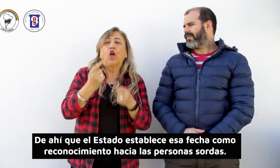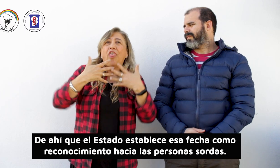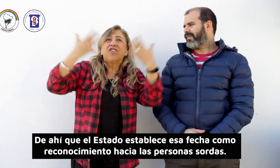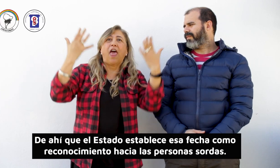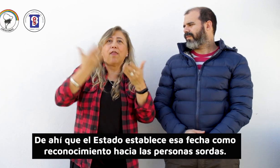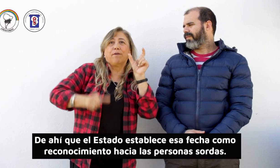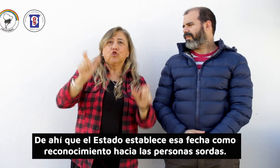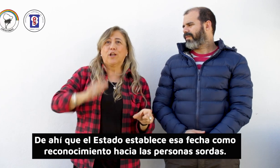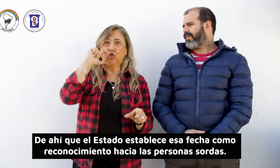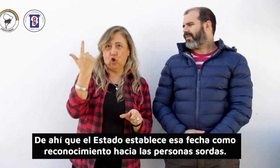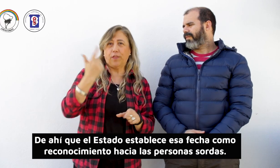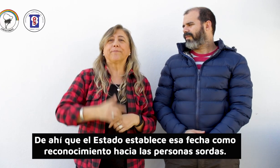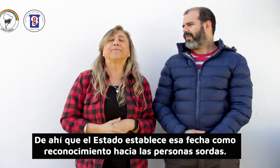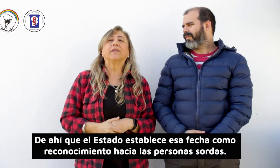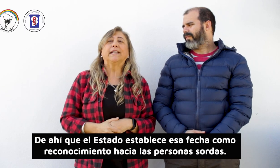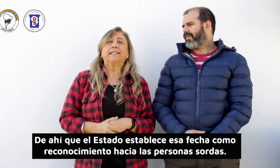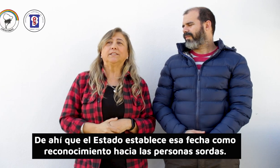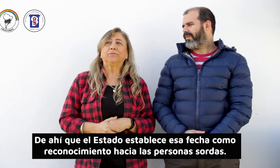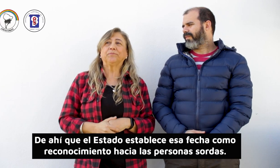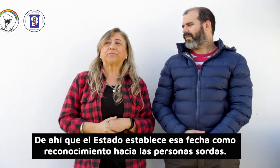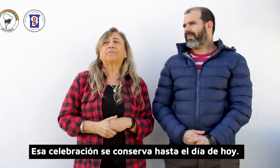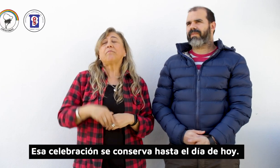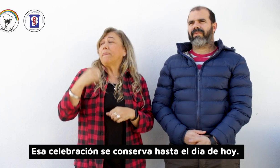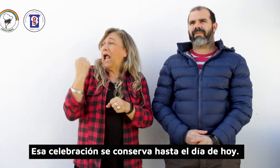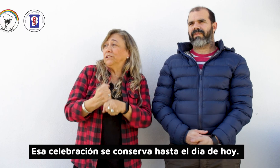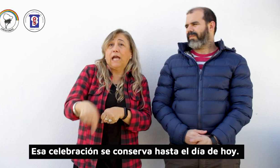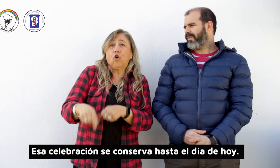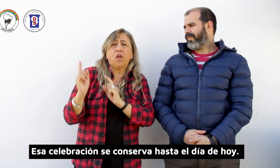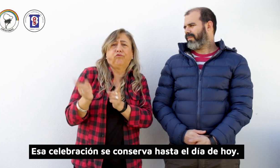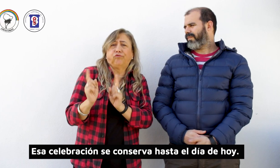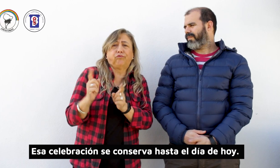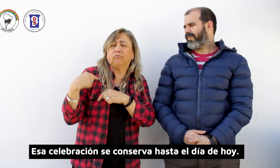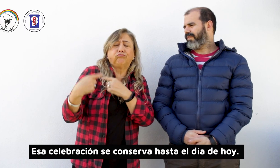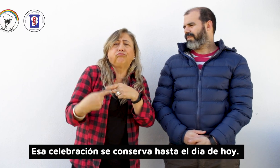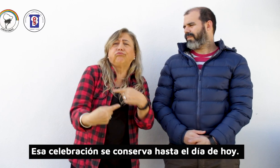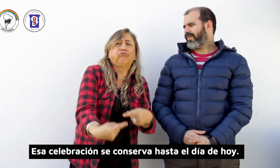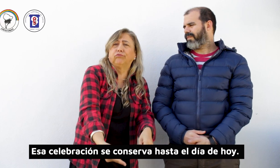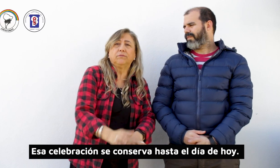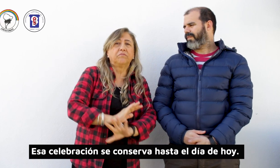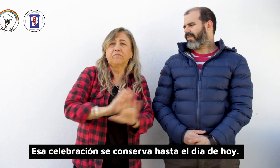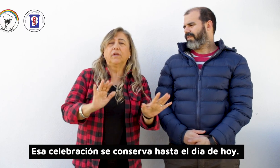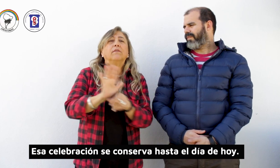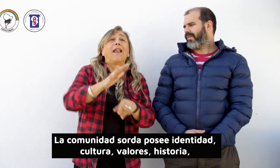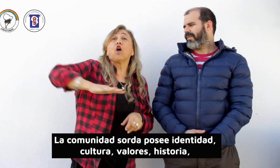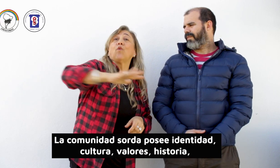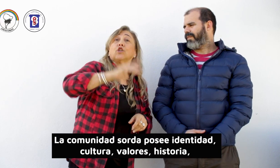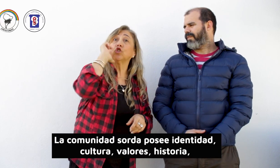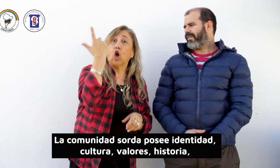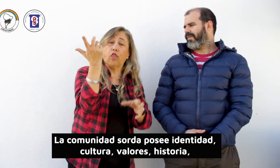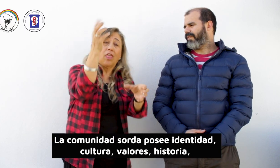Estado establece esa fecha como reconocimiento hacia las personas sordas. Esa celebración se conserva hasta el día de hoy. La comunidad sorda